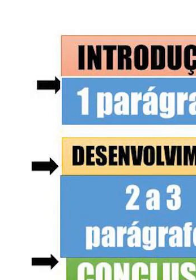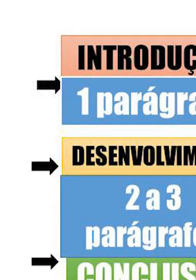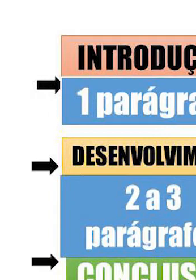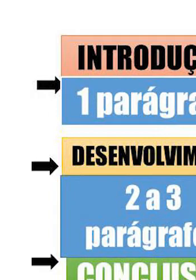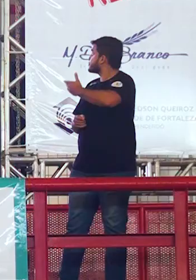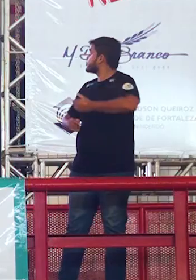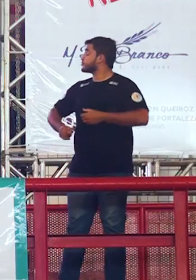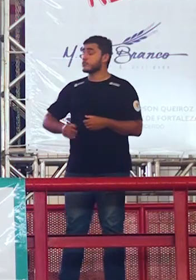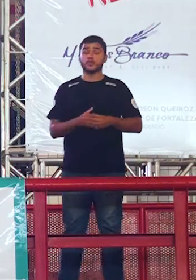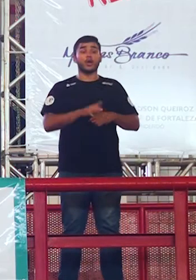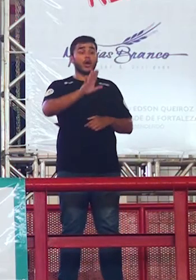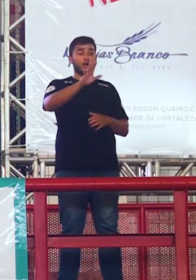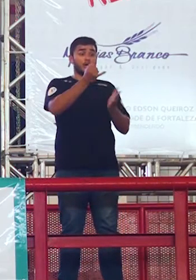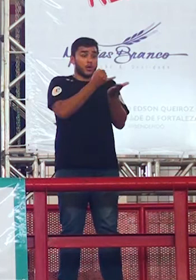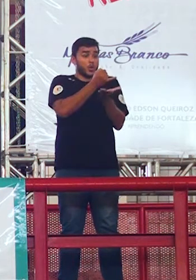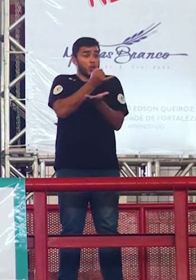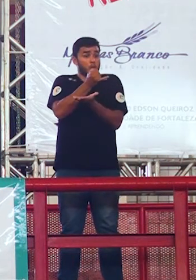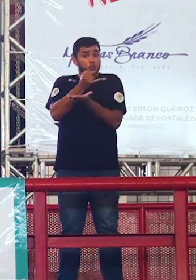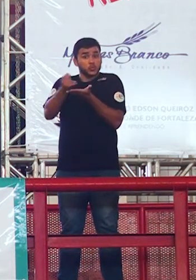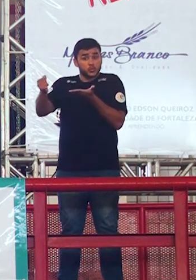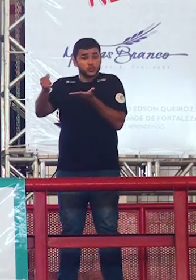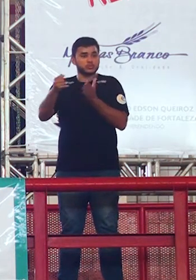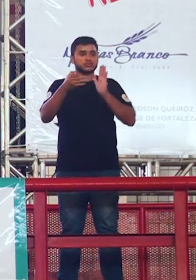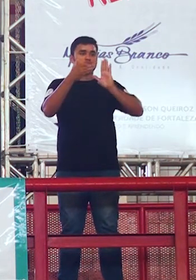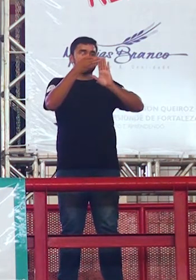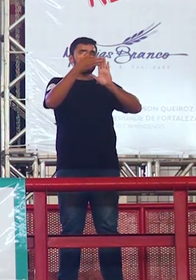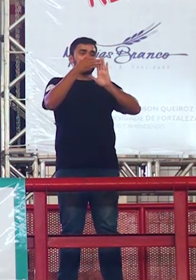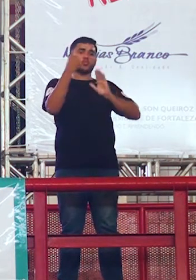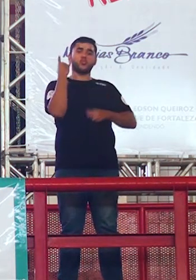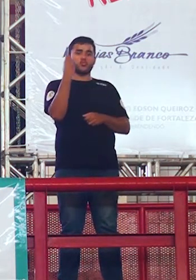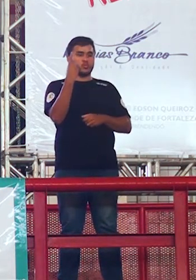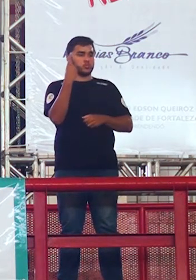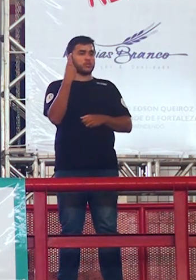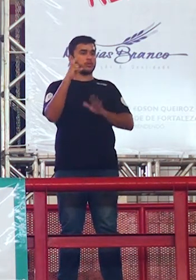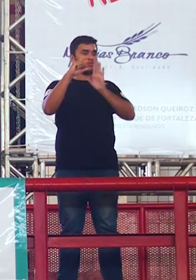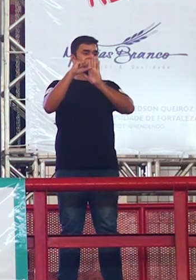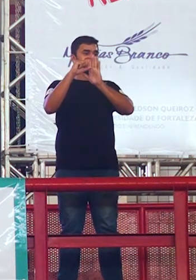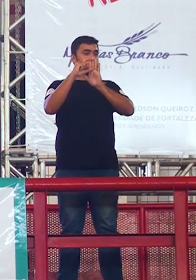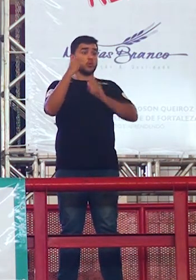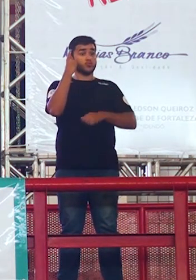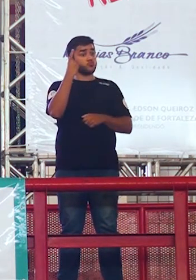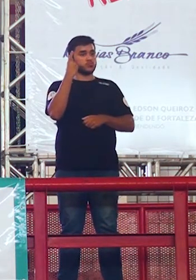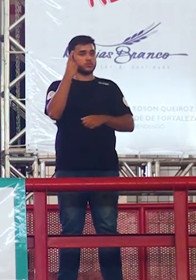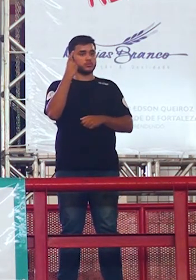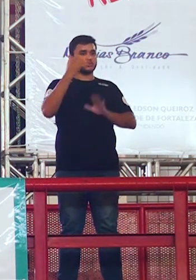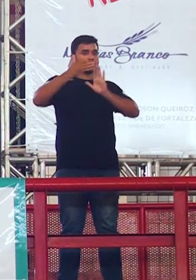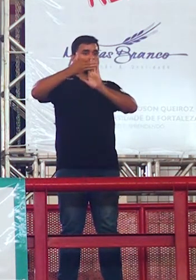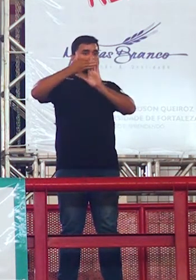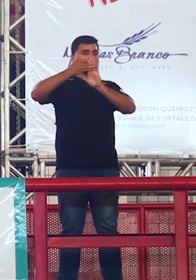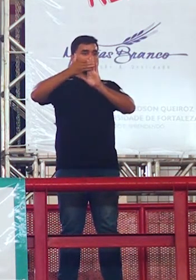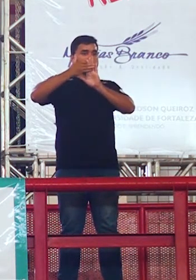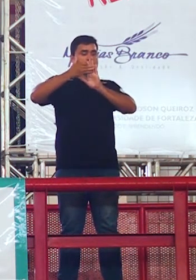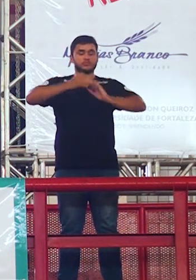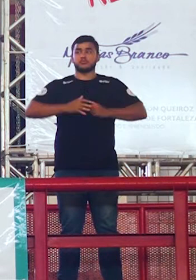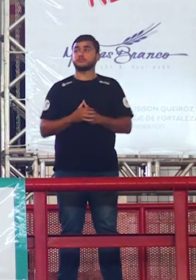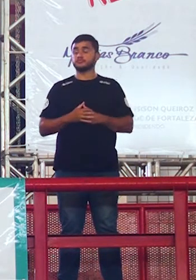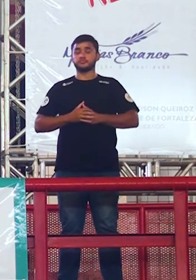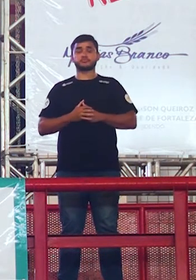a introdução realmente você vai consumir um parágrafo apenas pra a situação problema